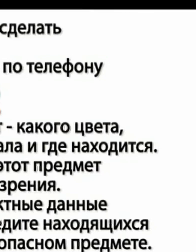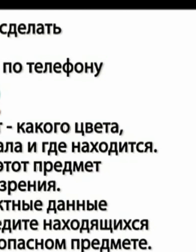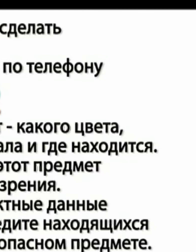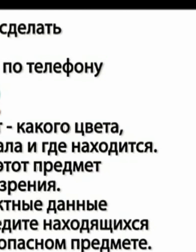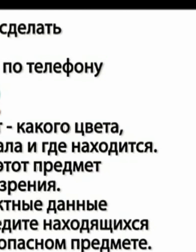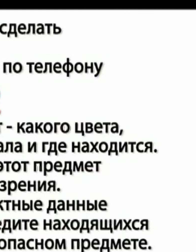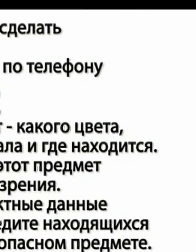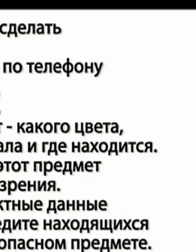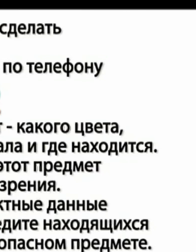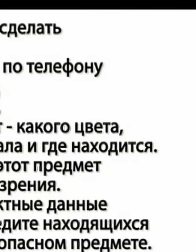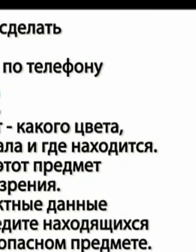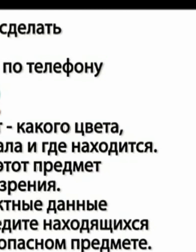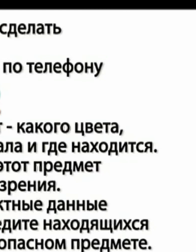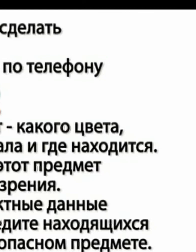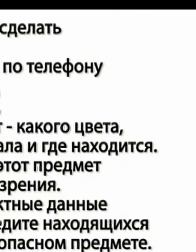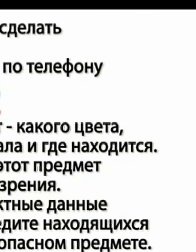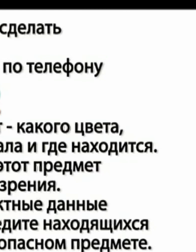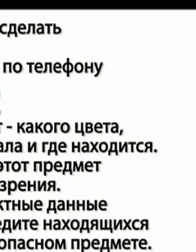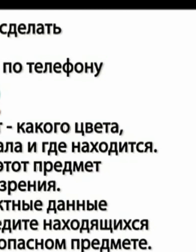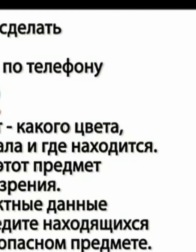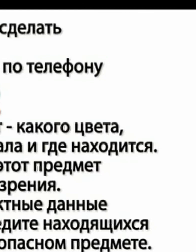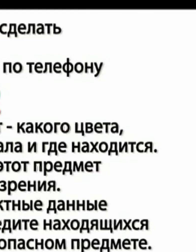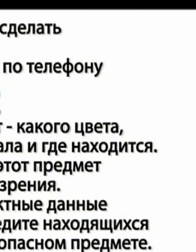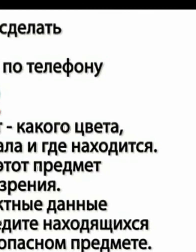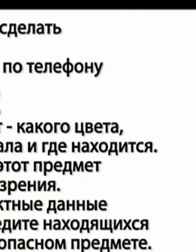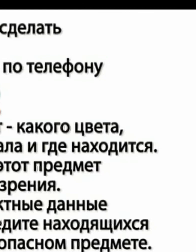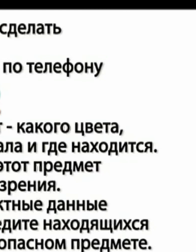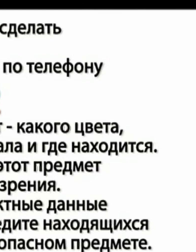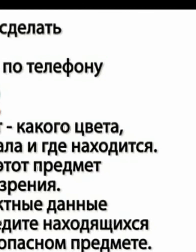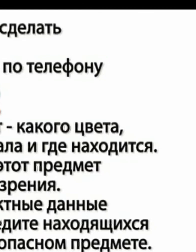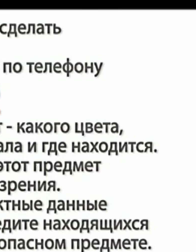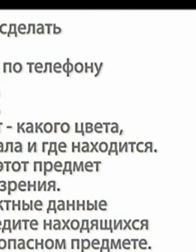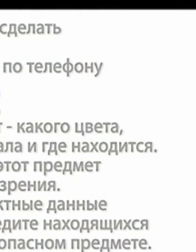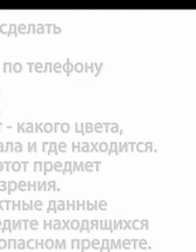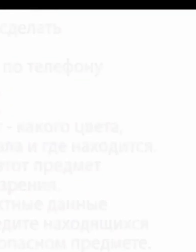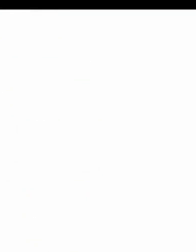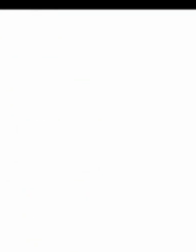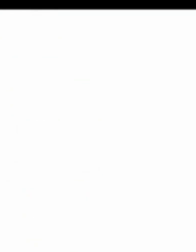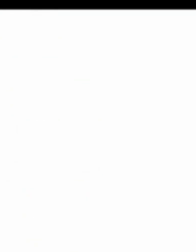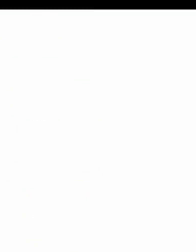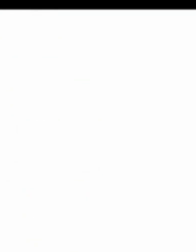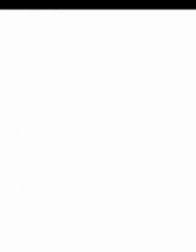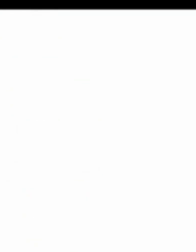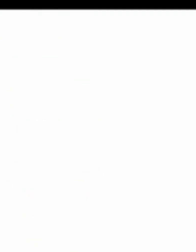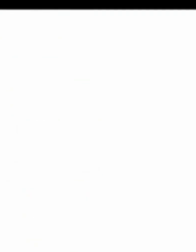nii lennumaad